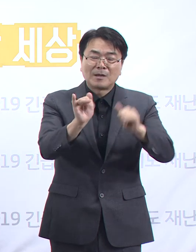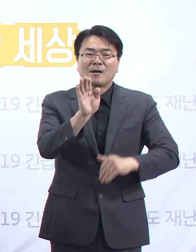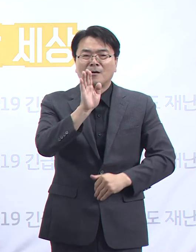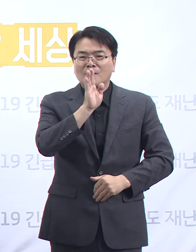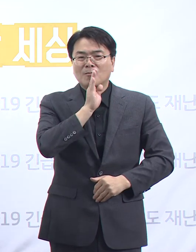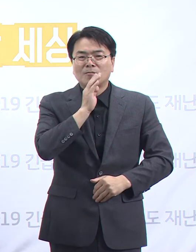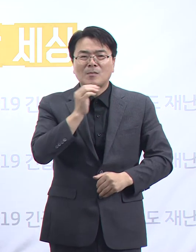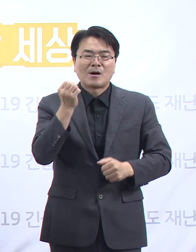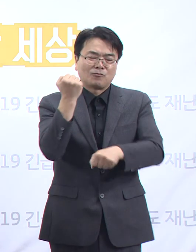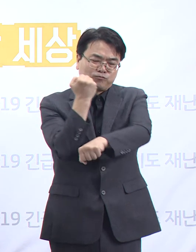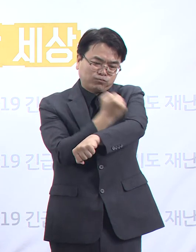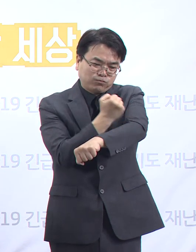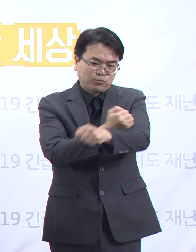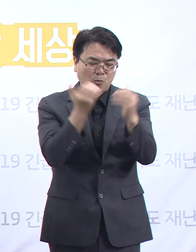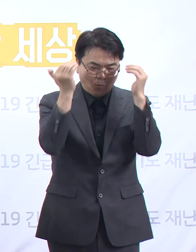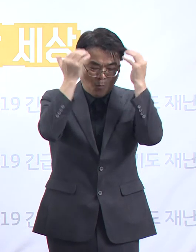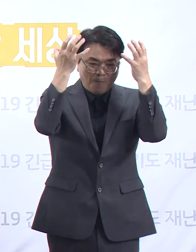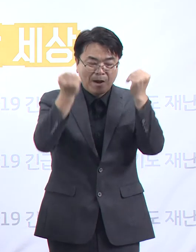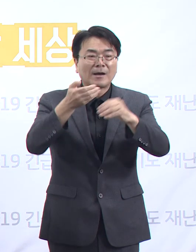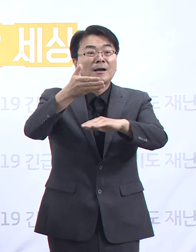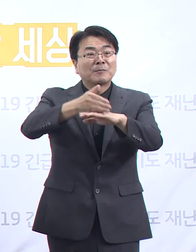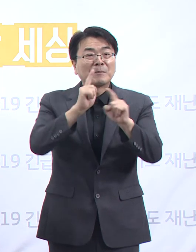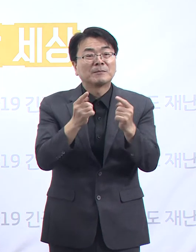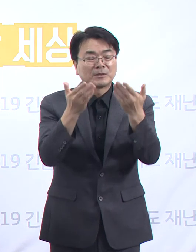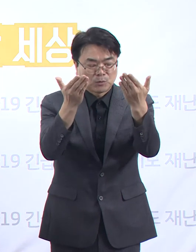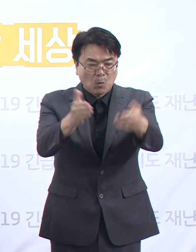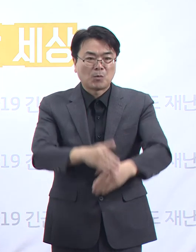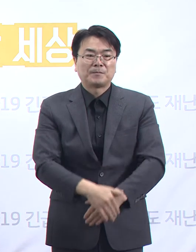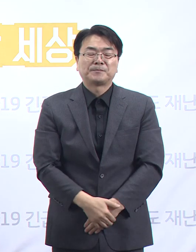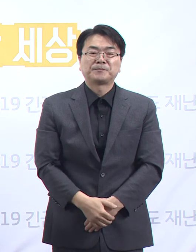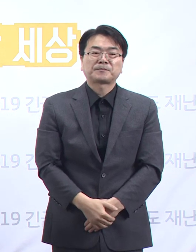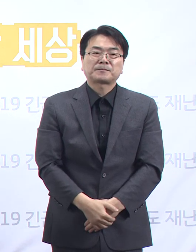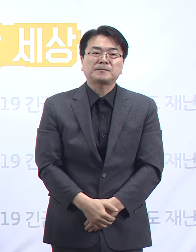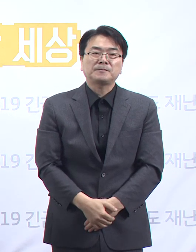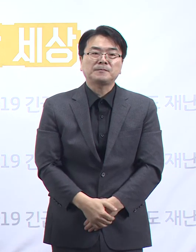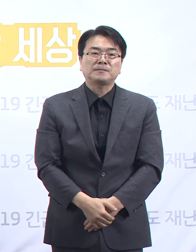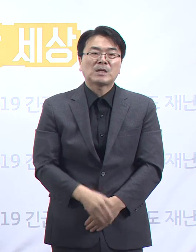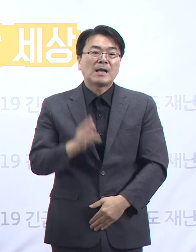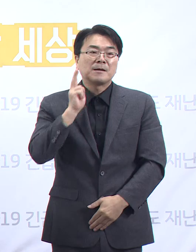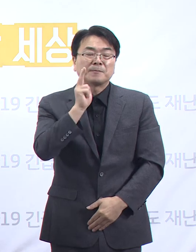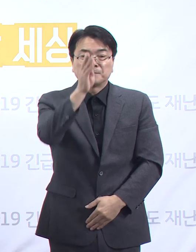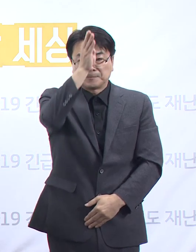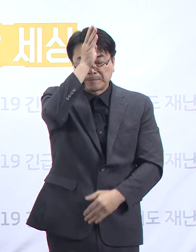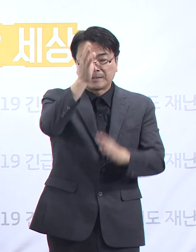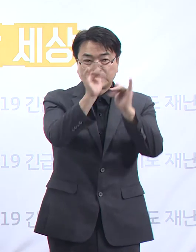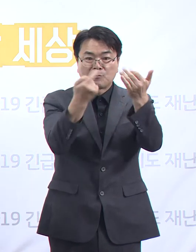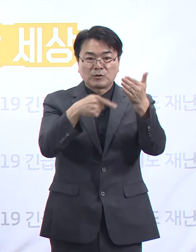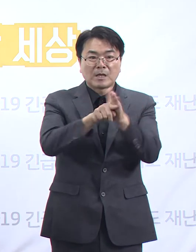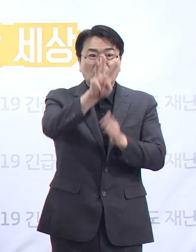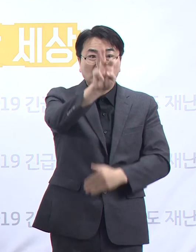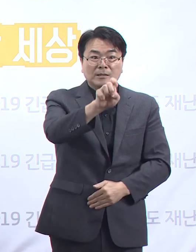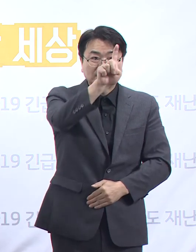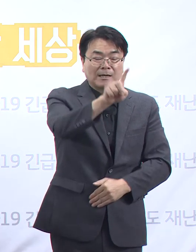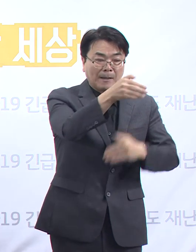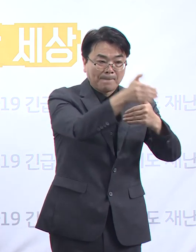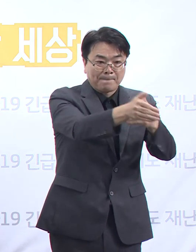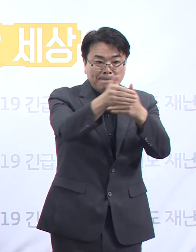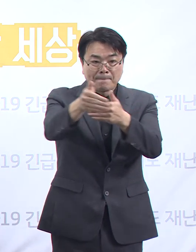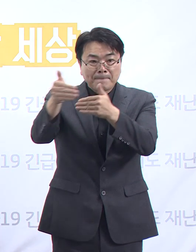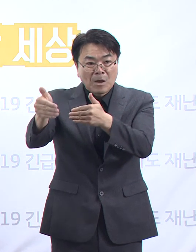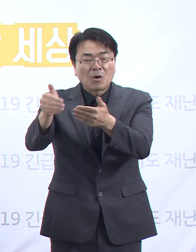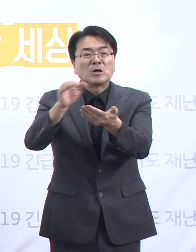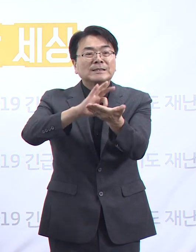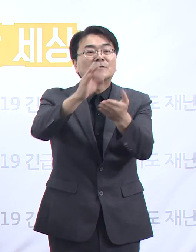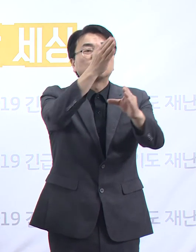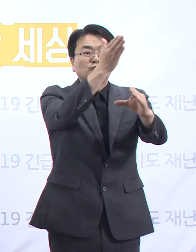진심으로 감사드립니다. 도내는 현재 34개의 중환자 치료 병상이 확보되어 있고, 거의 전 병상을 사용 중입니다.